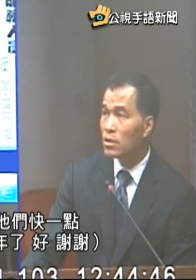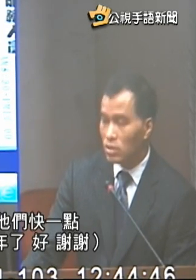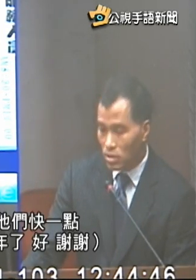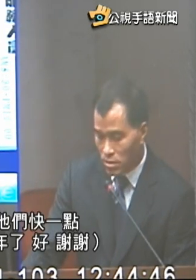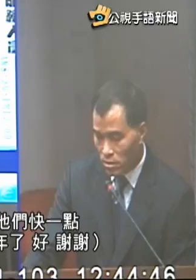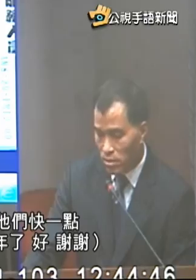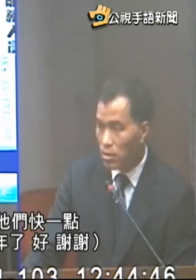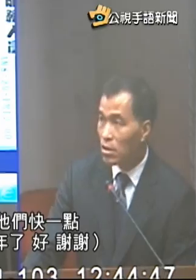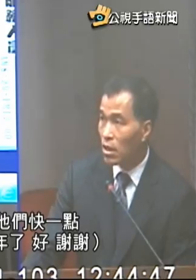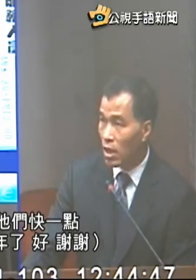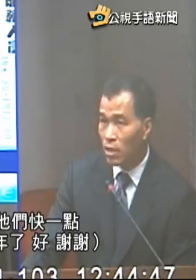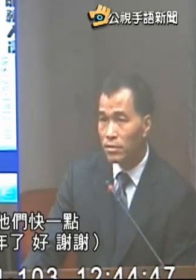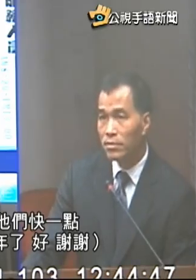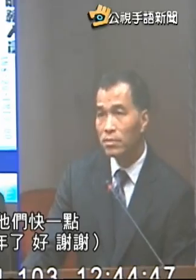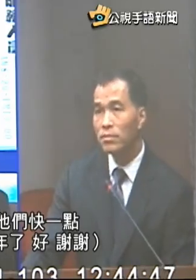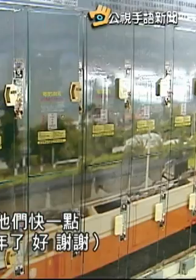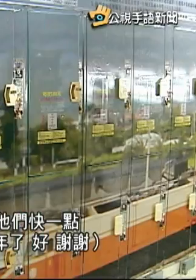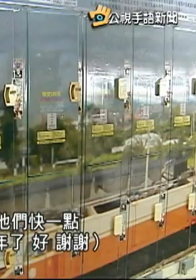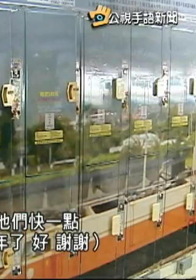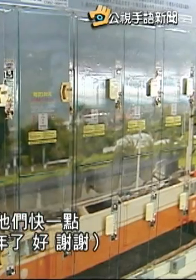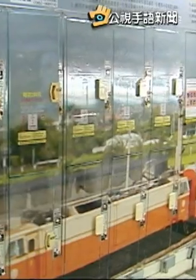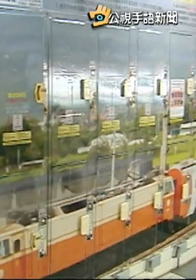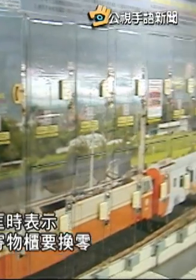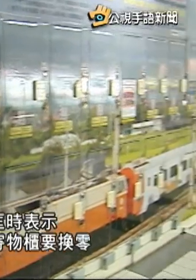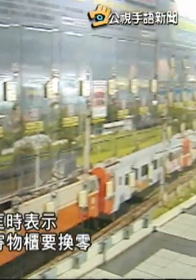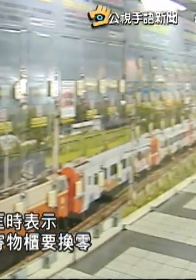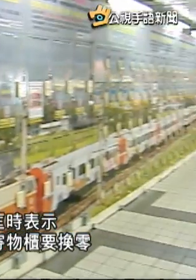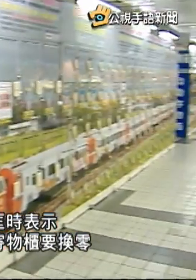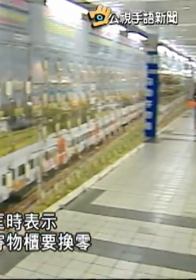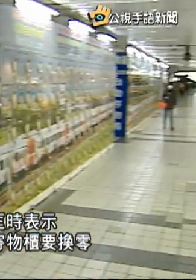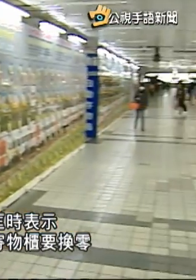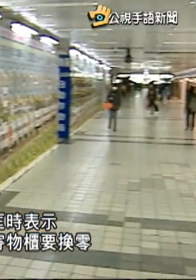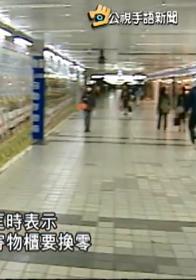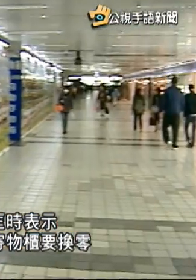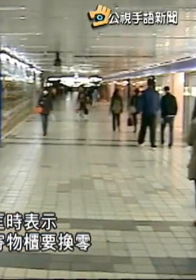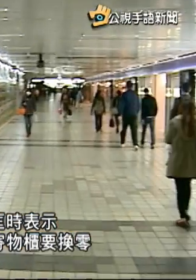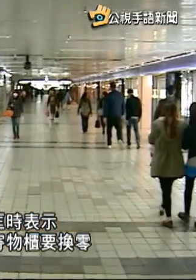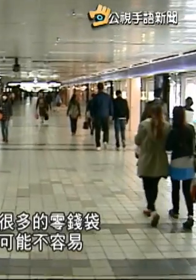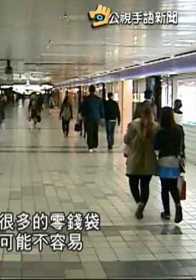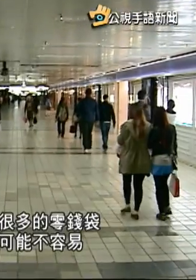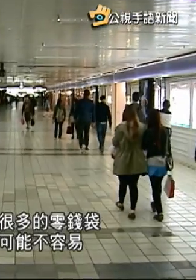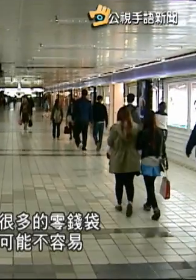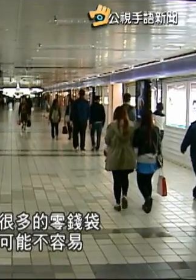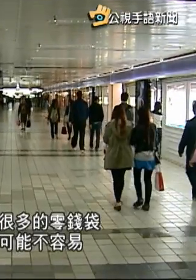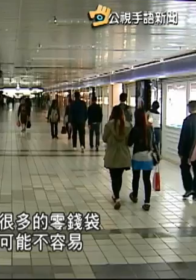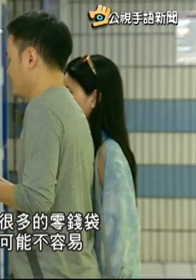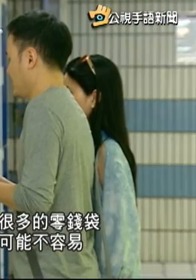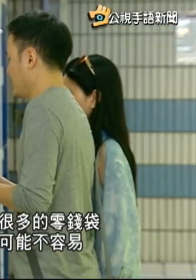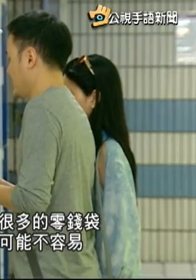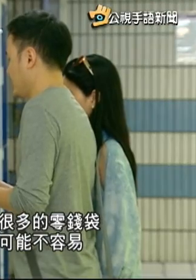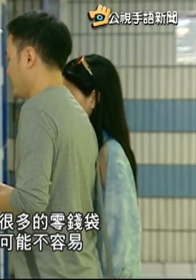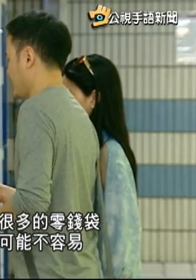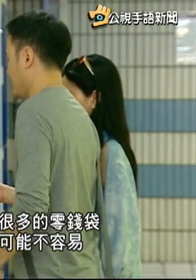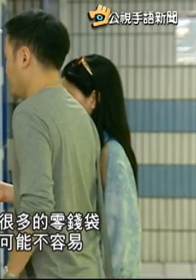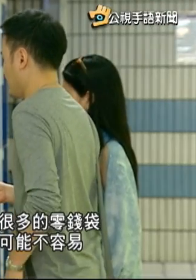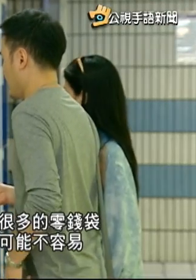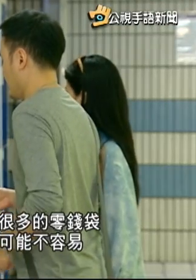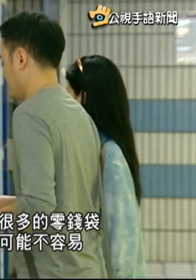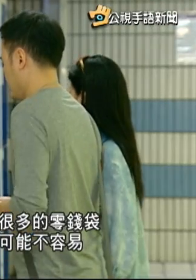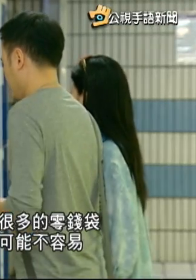一点已经查三年了谢谢一空时表示每一个寄物柜要换铃都要准备很多的零钱袋现阶段可能不容易未来